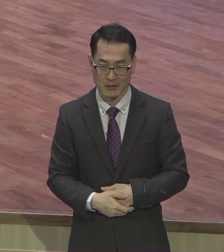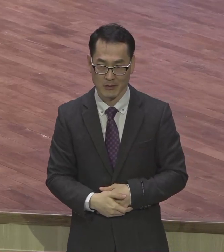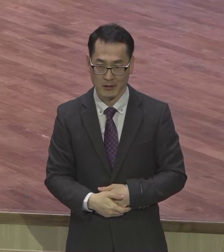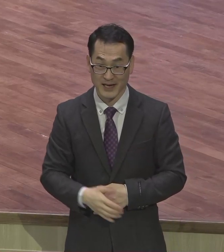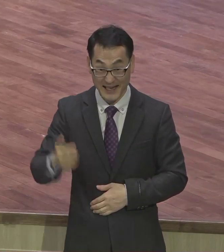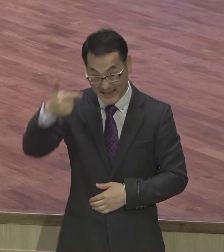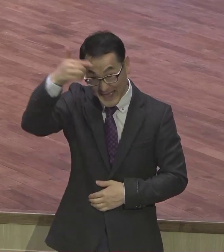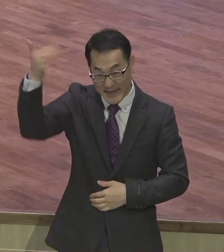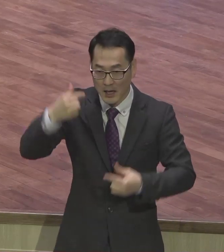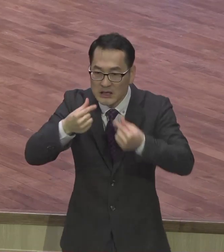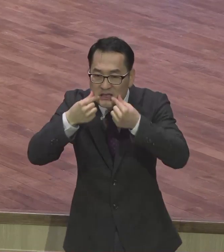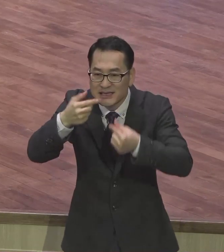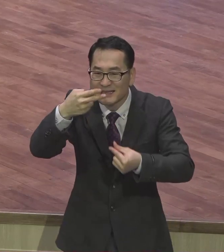영화가 있었어요 드라클라는 영화